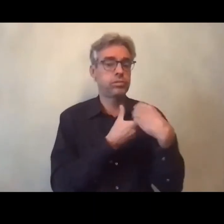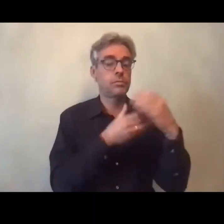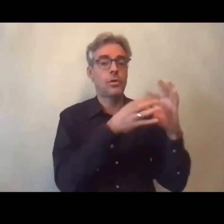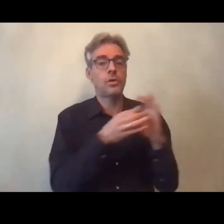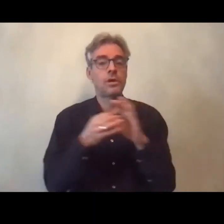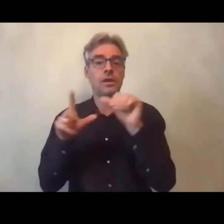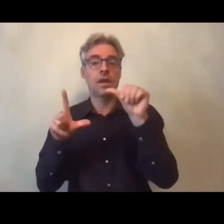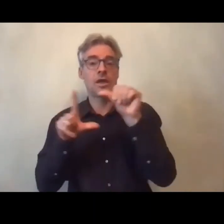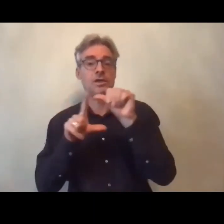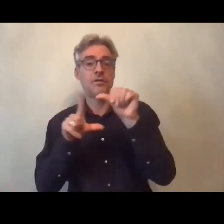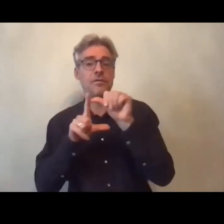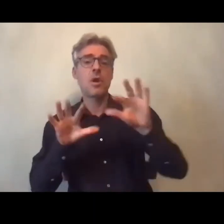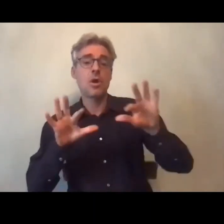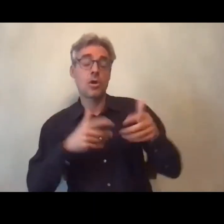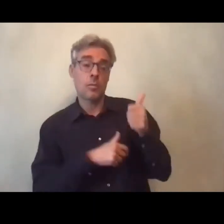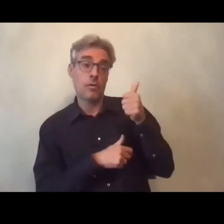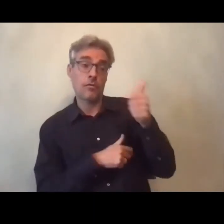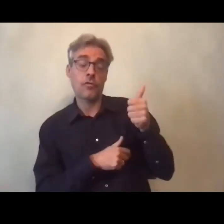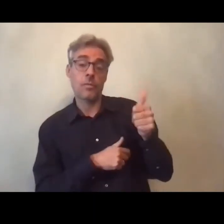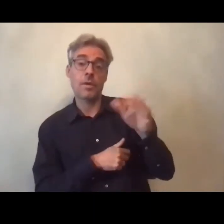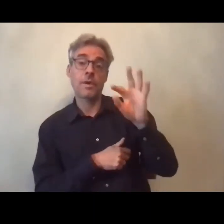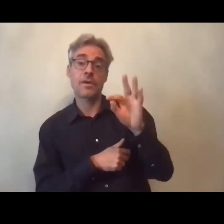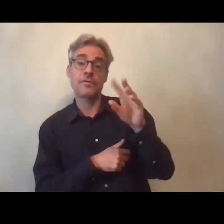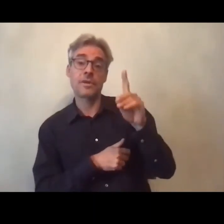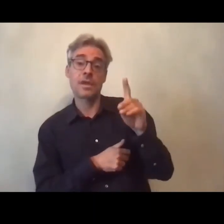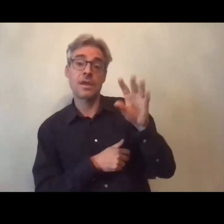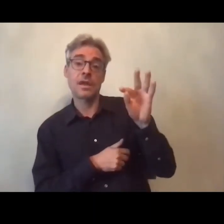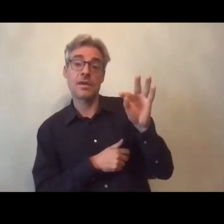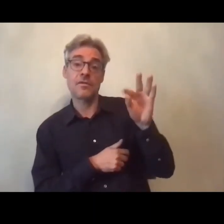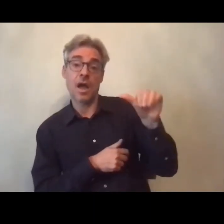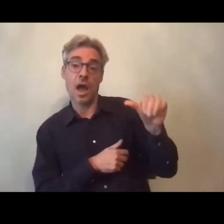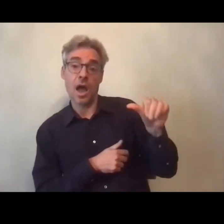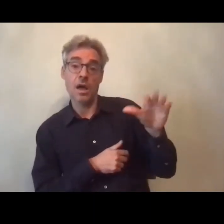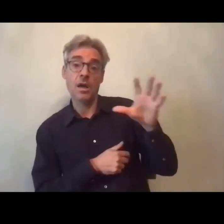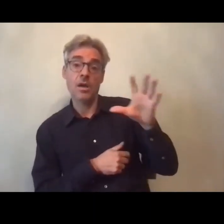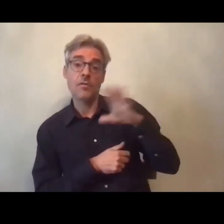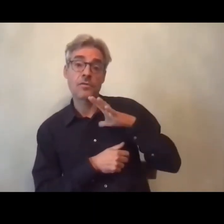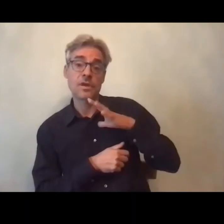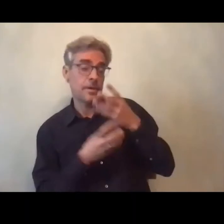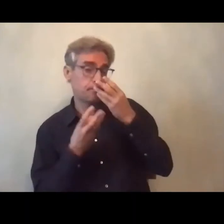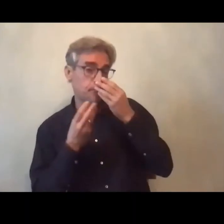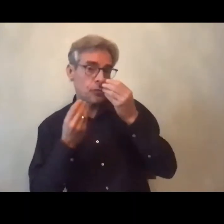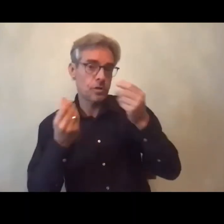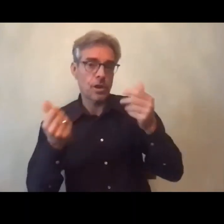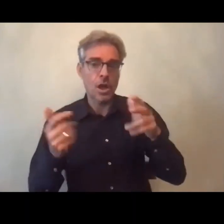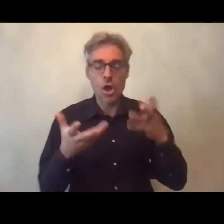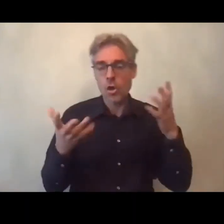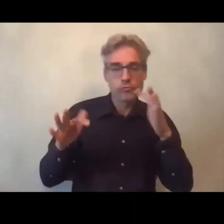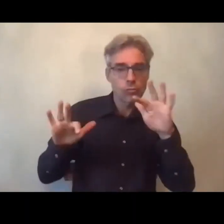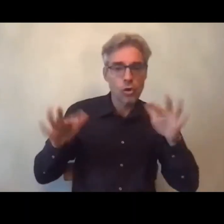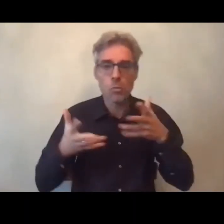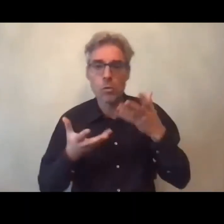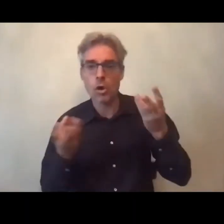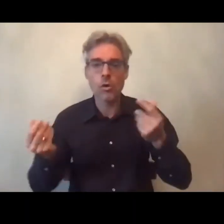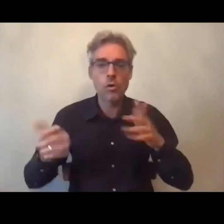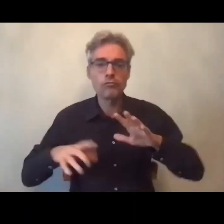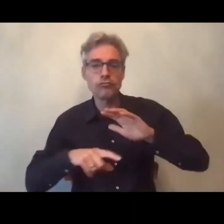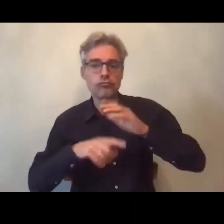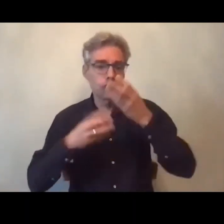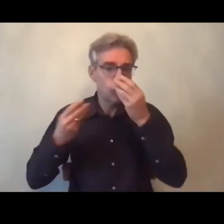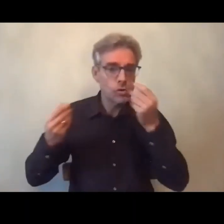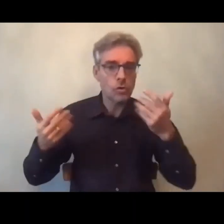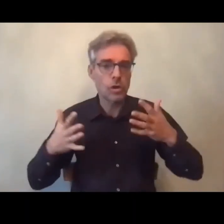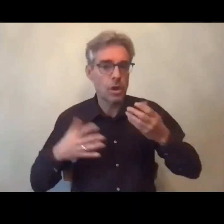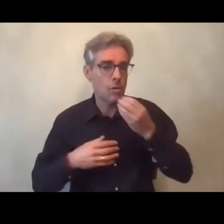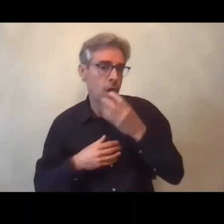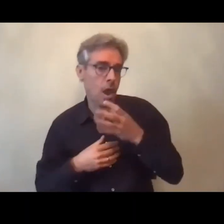comment vous au sein de FDFA vous appréhendez ce sujet comment et quelle place